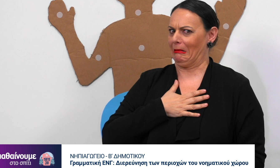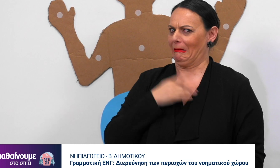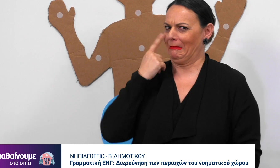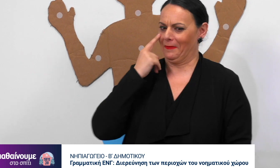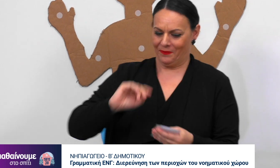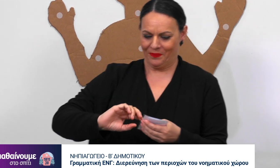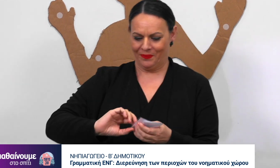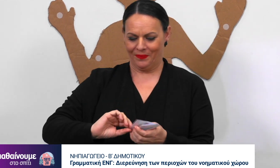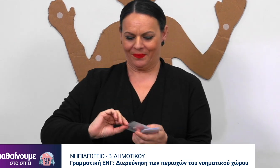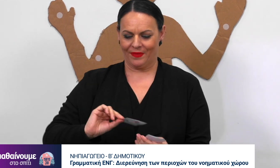Λοιπόν, για να δούμε.